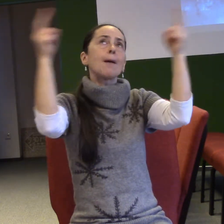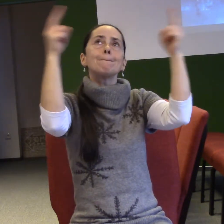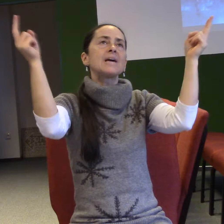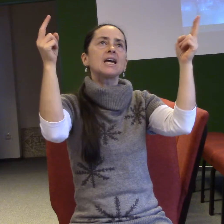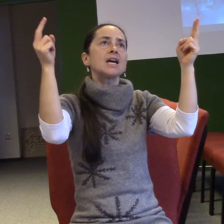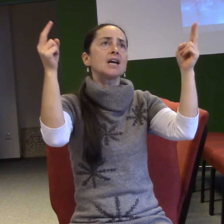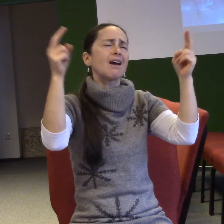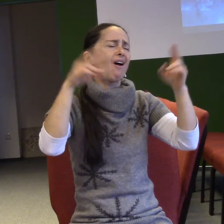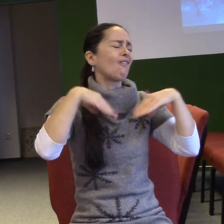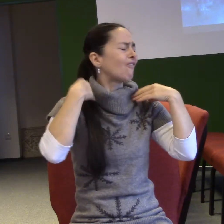Rychlost nám uvedená není.